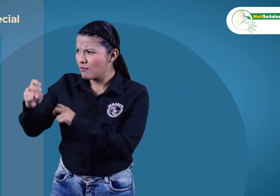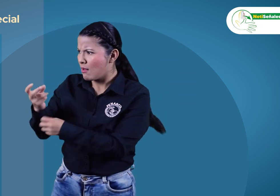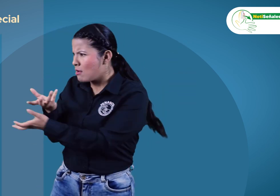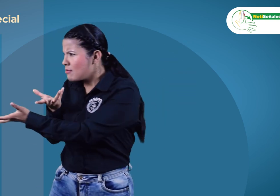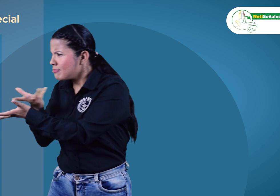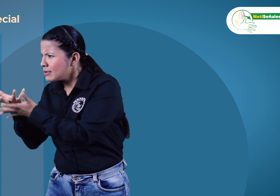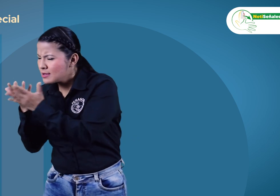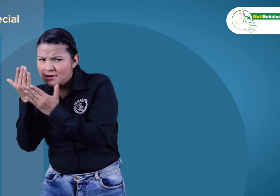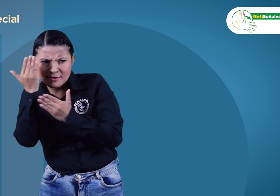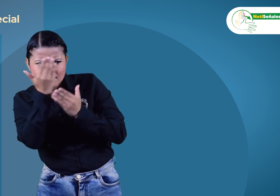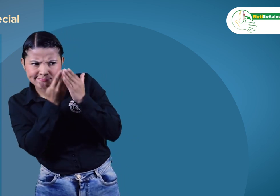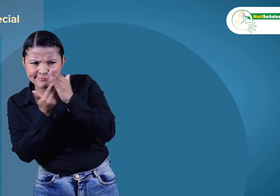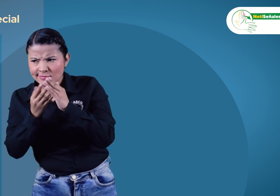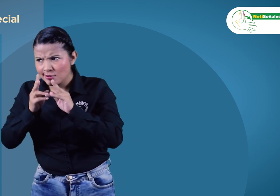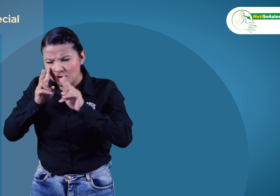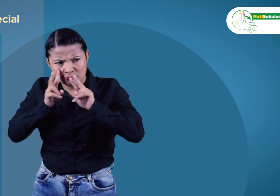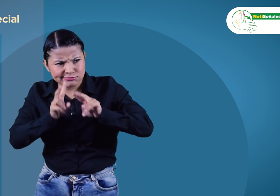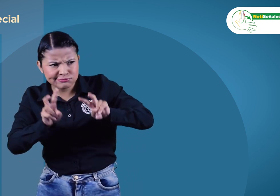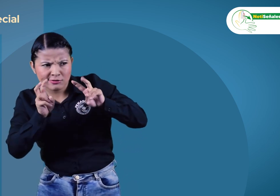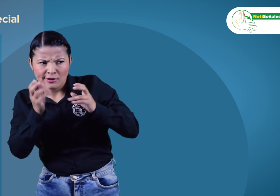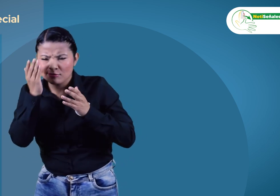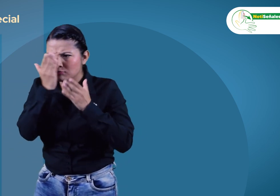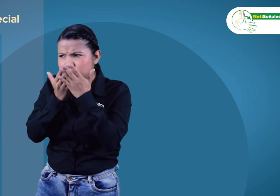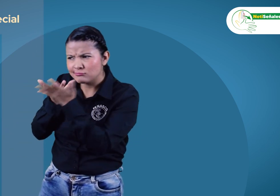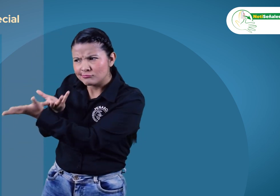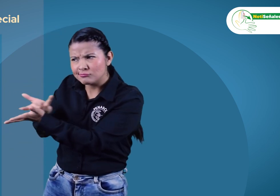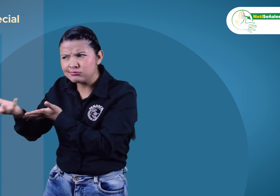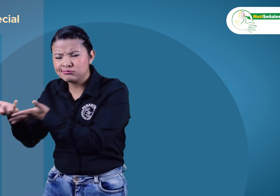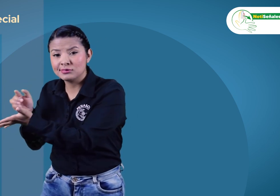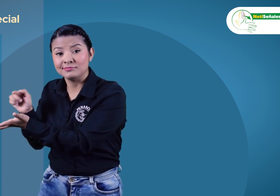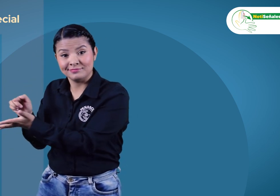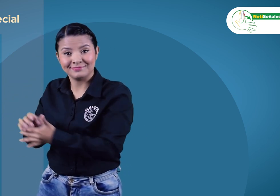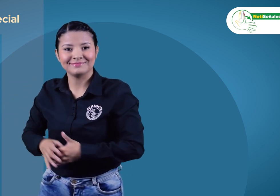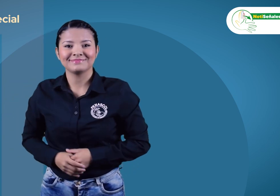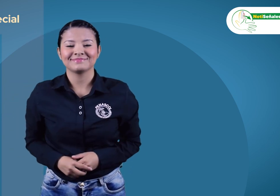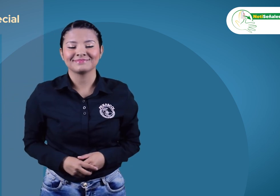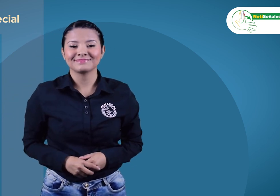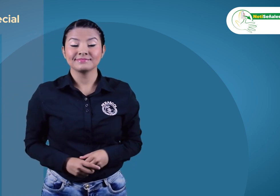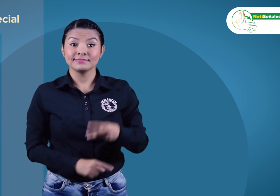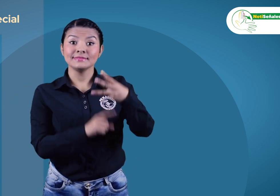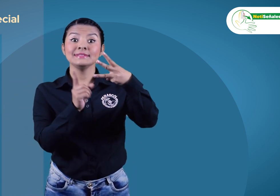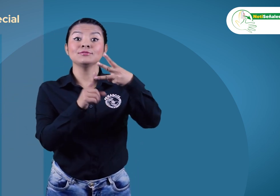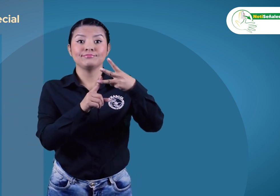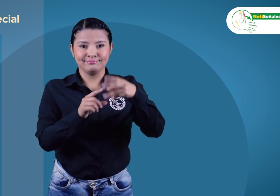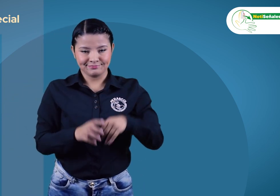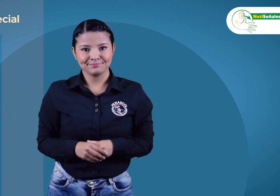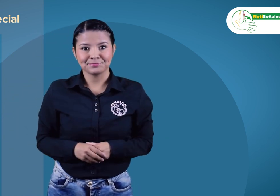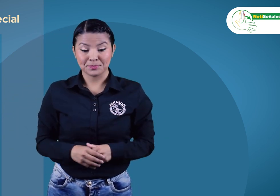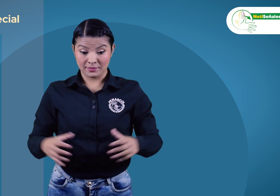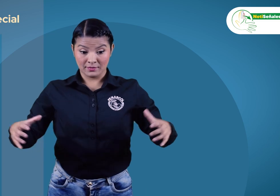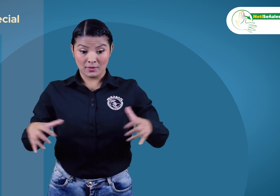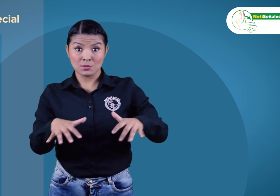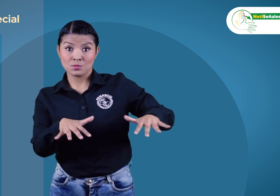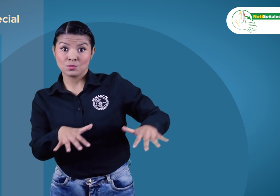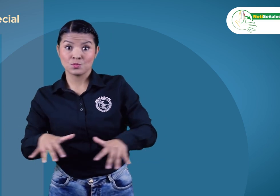discapacidad y la inclusión de las personas sordas tercero conversar sobre la